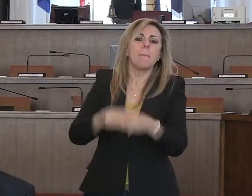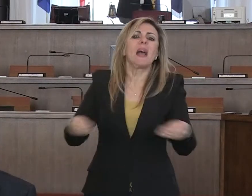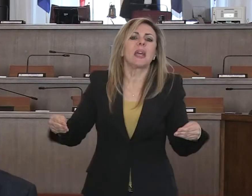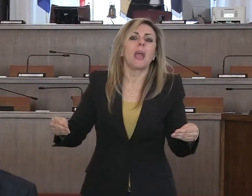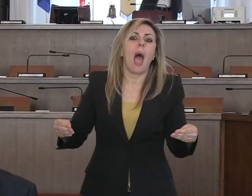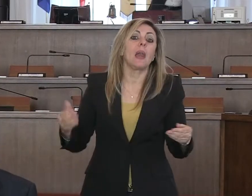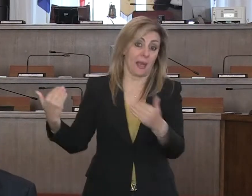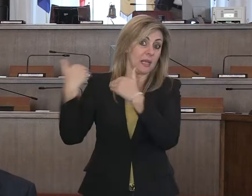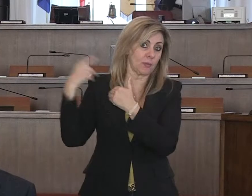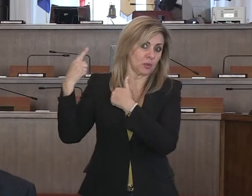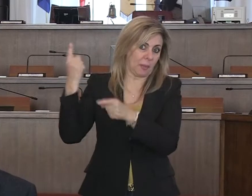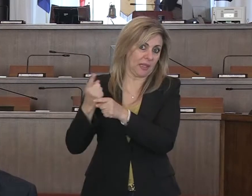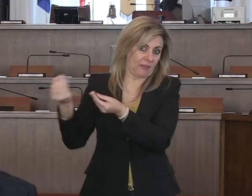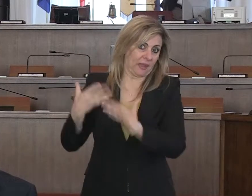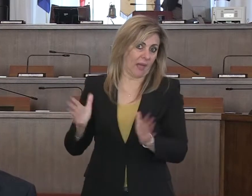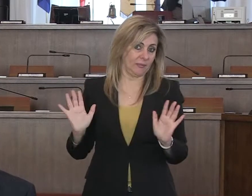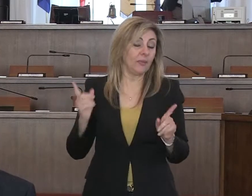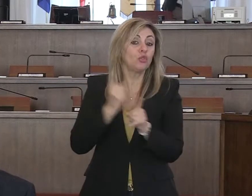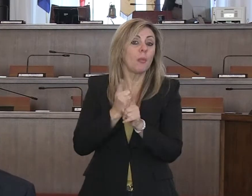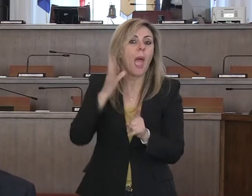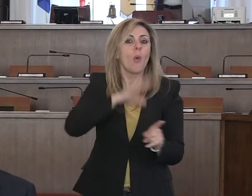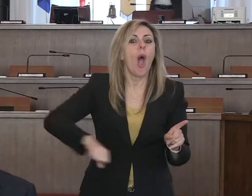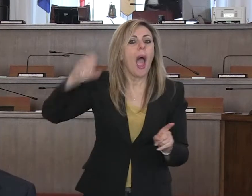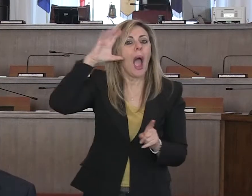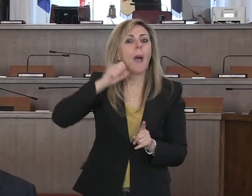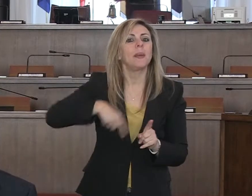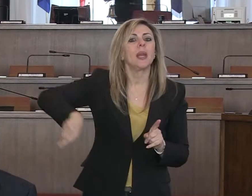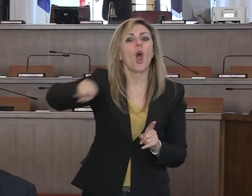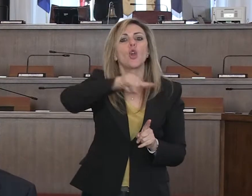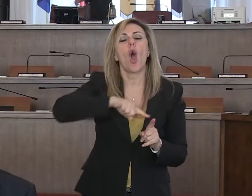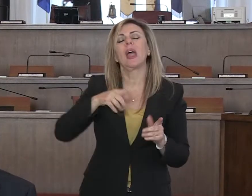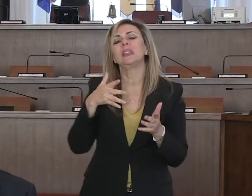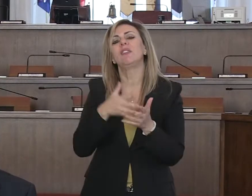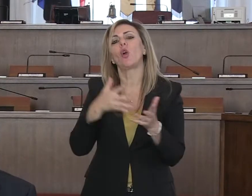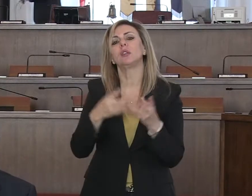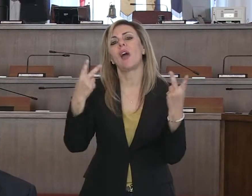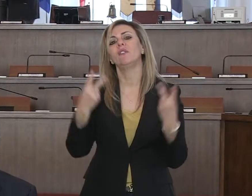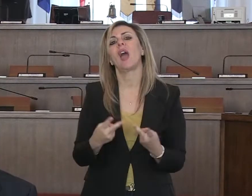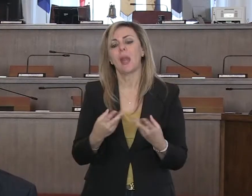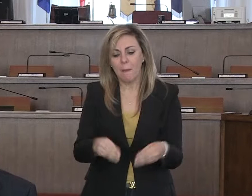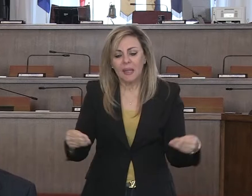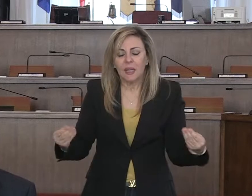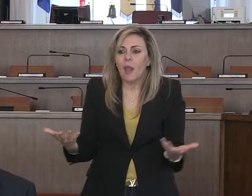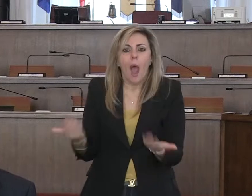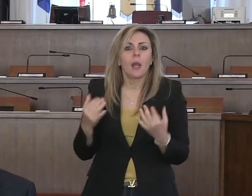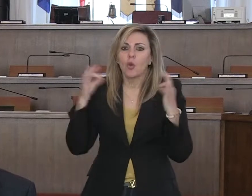che ci si debba rendere conto della oggettiva difficoltà di reperire questo materiale.